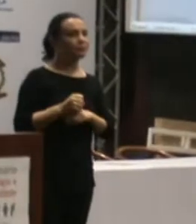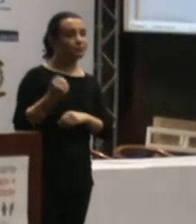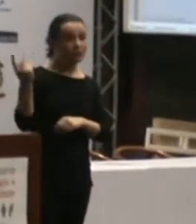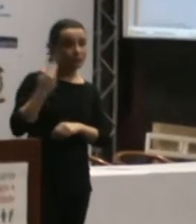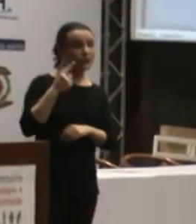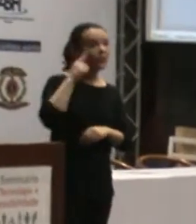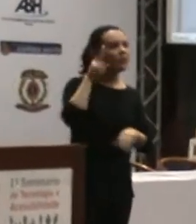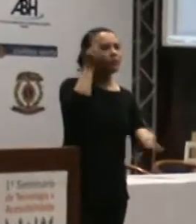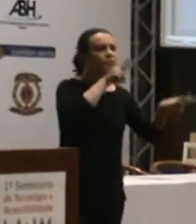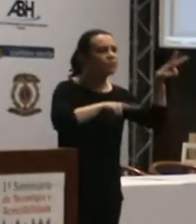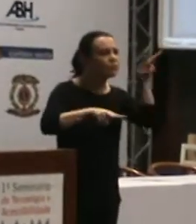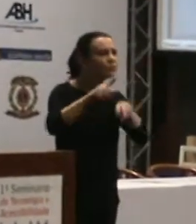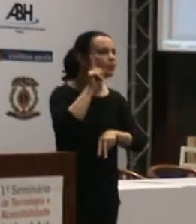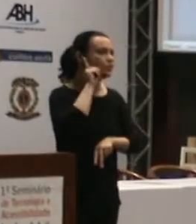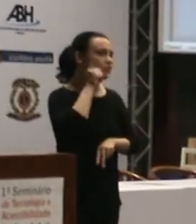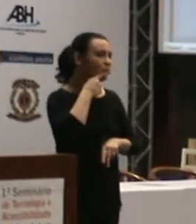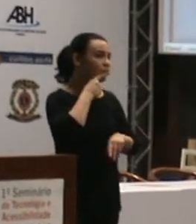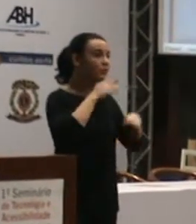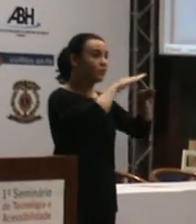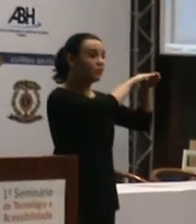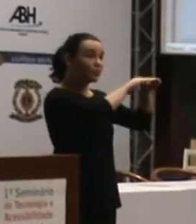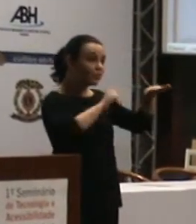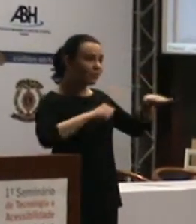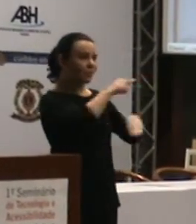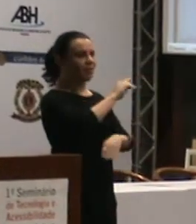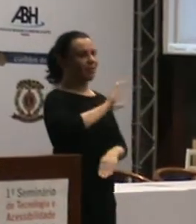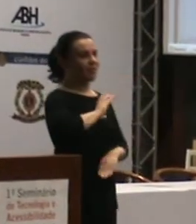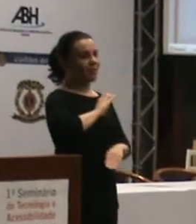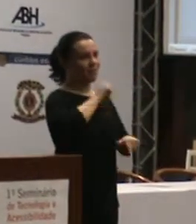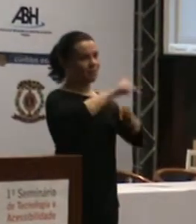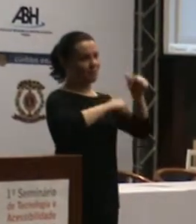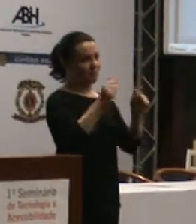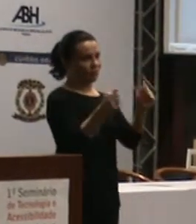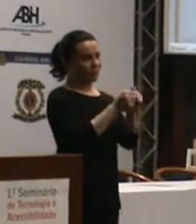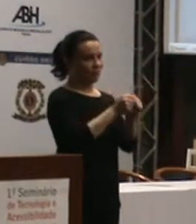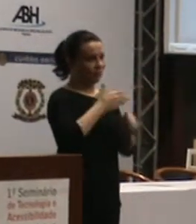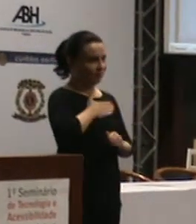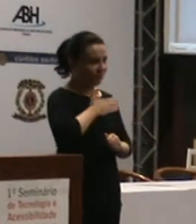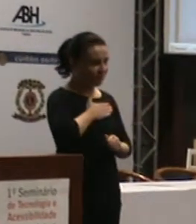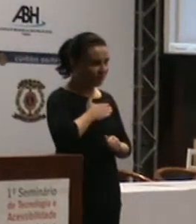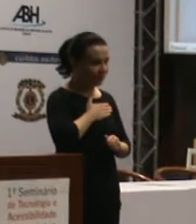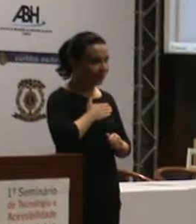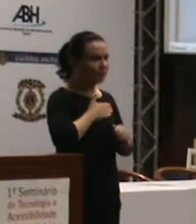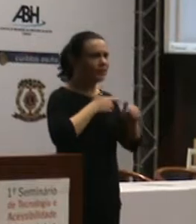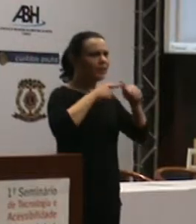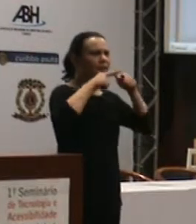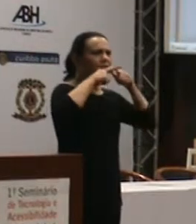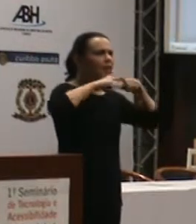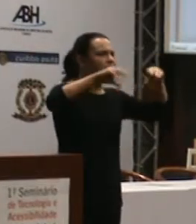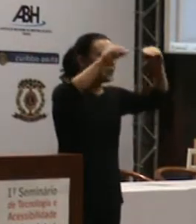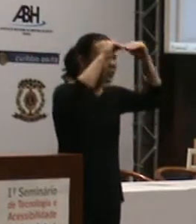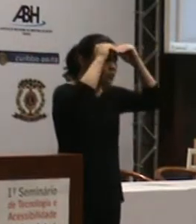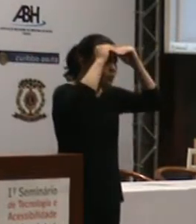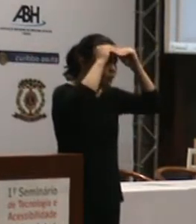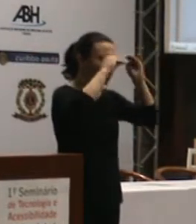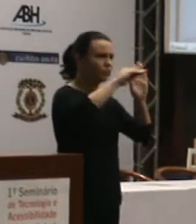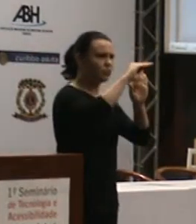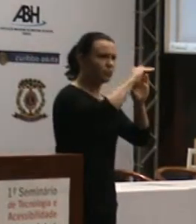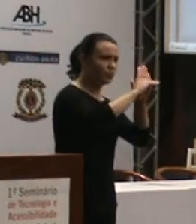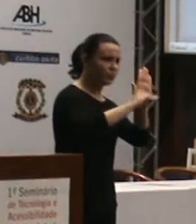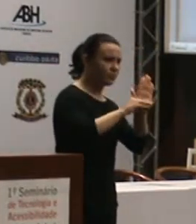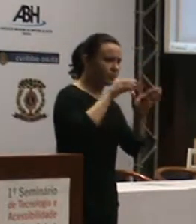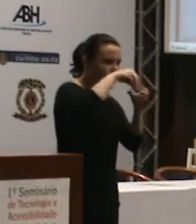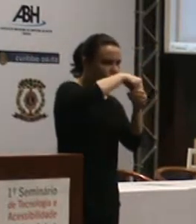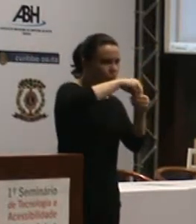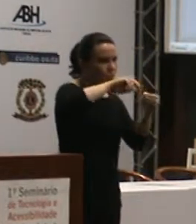surdos contratando com o Caio. E conhecendo várias linguagens de programação, sabendo